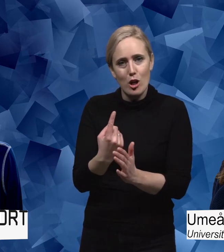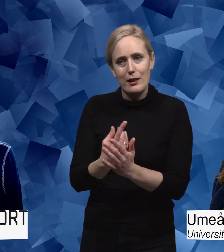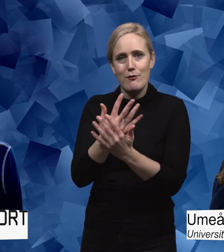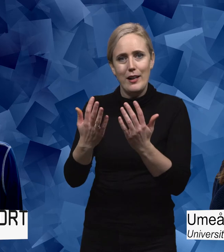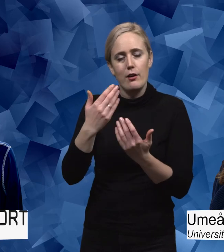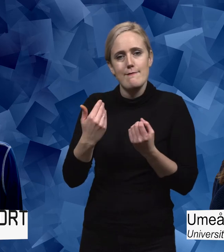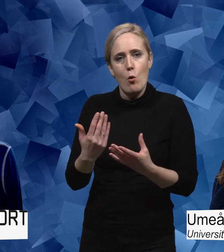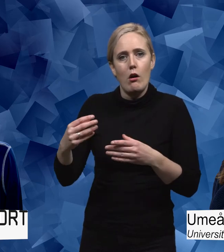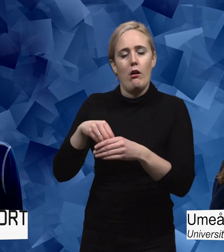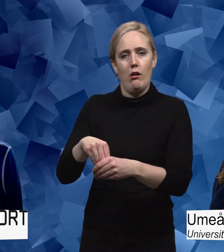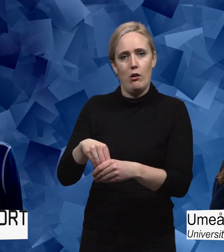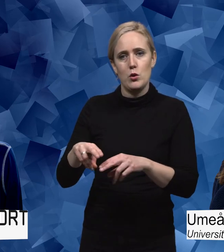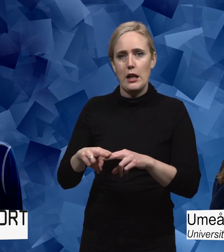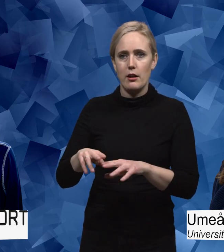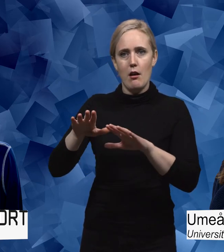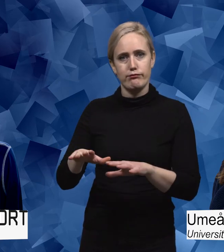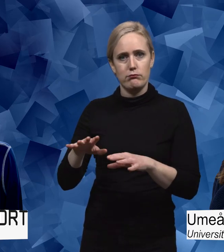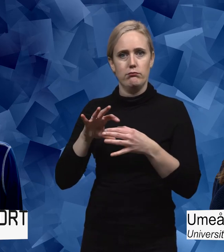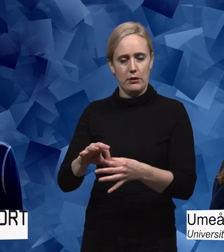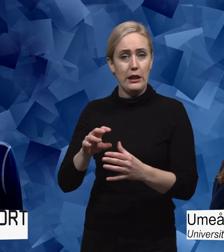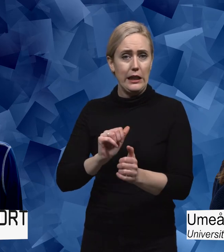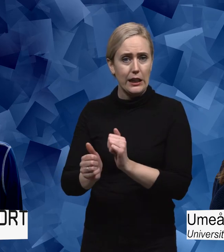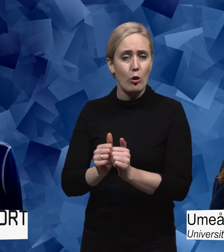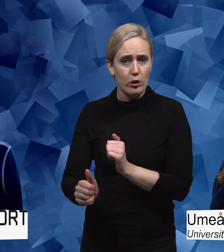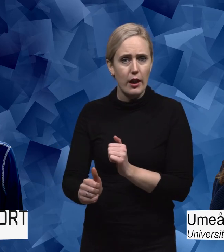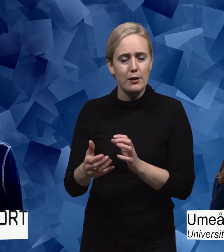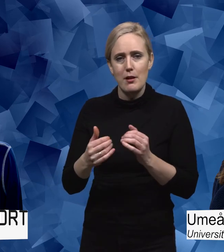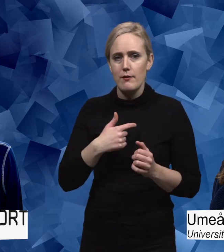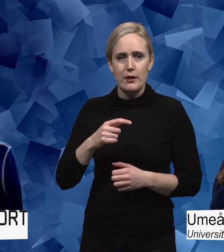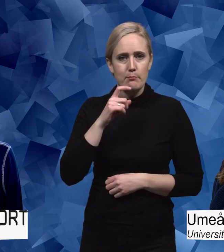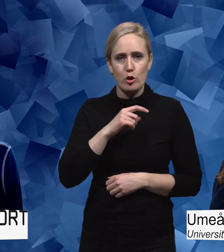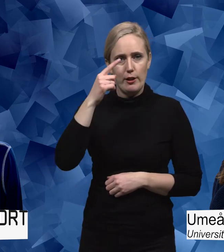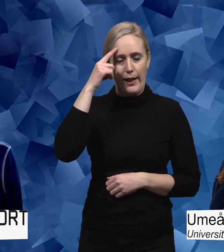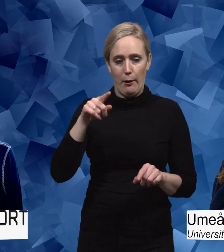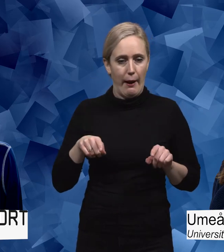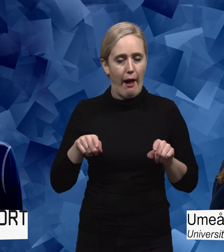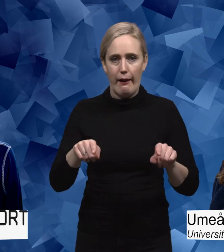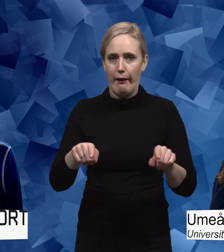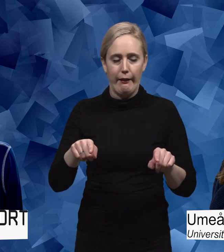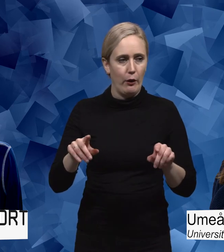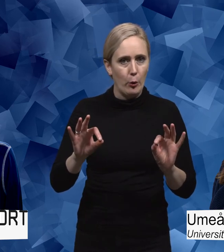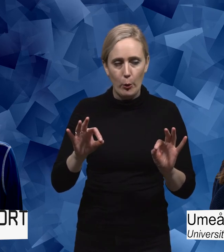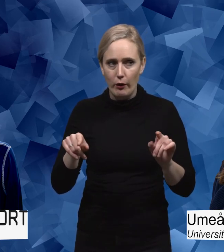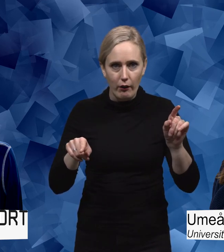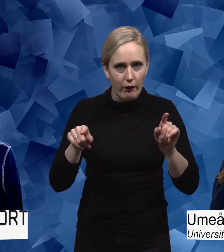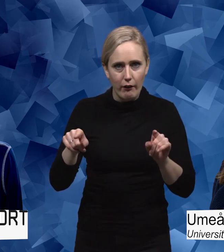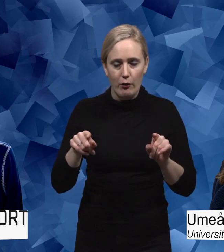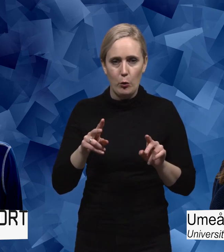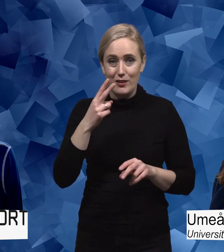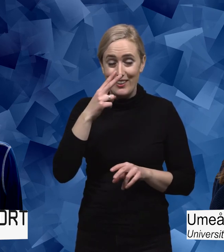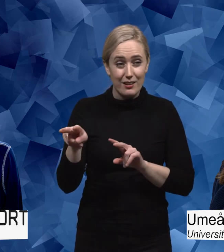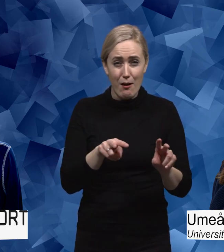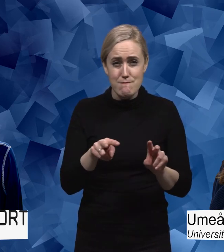och hitta en plats i idrotten. Känna sig hemma där. Men vi kan inte dra direkta paralleller mellan det svenska